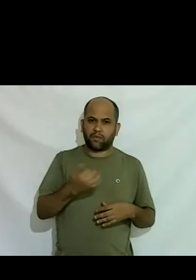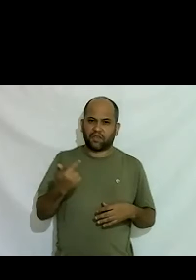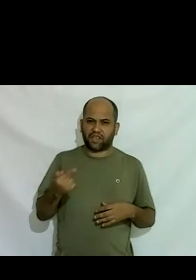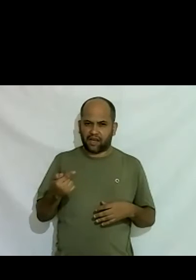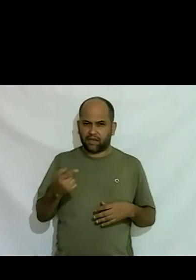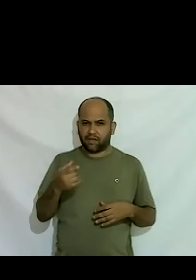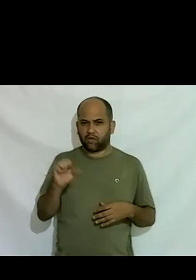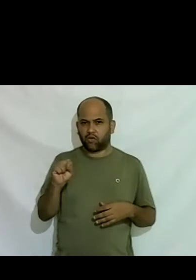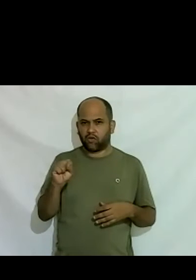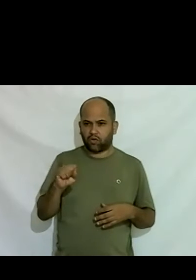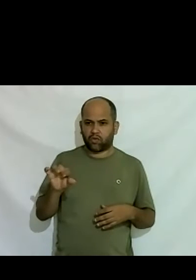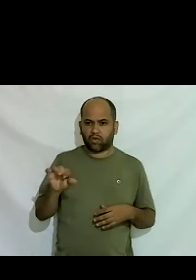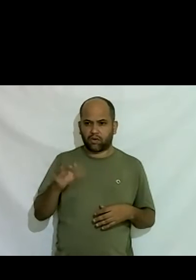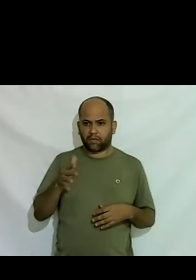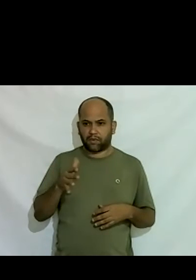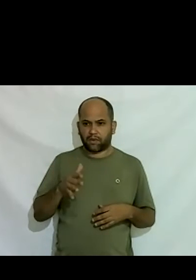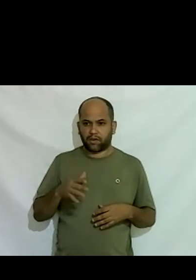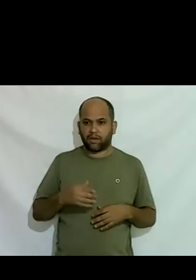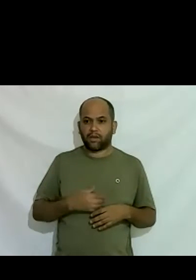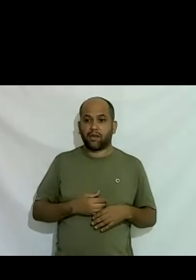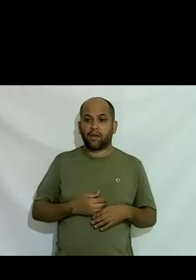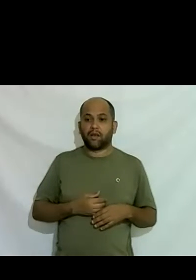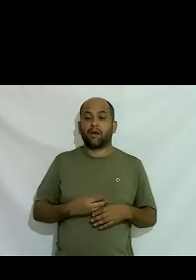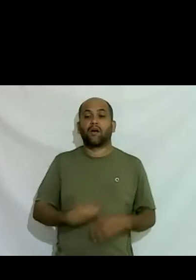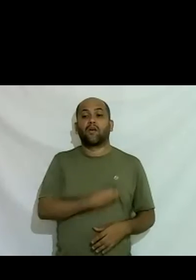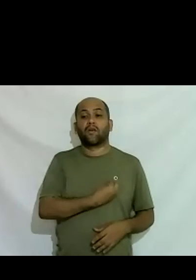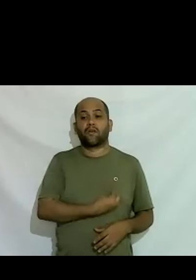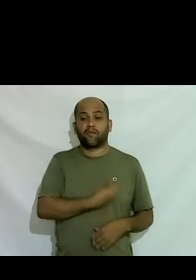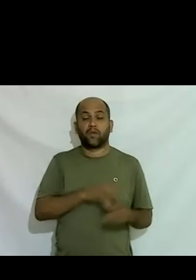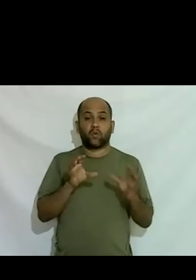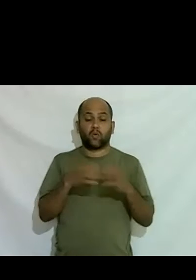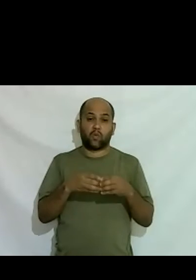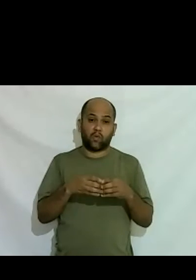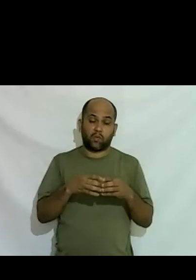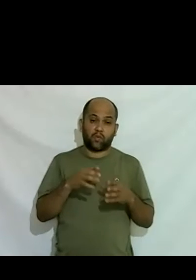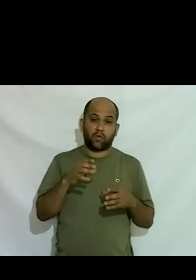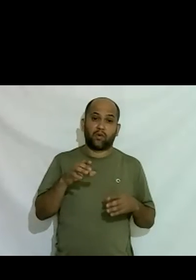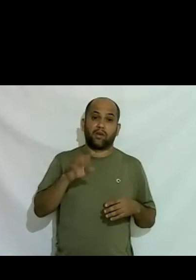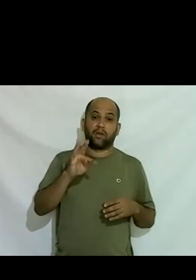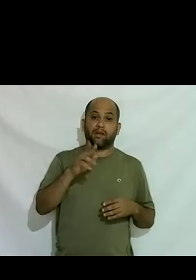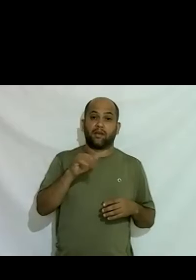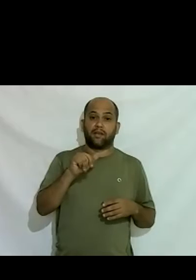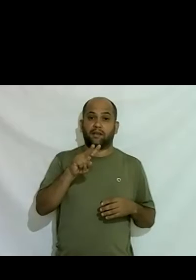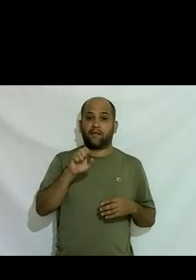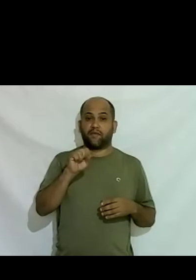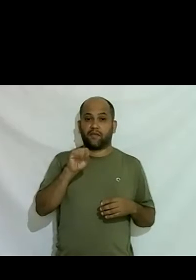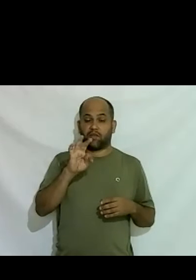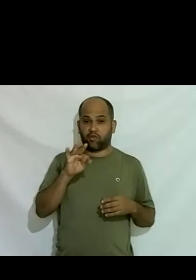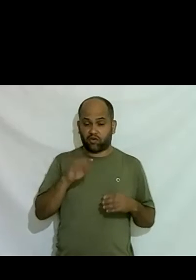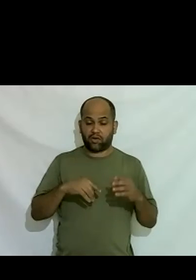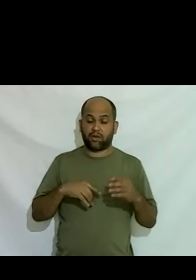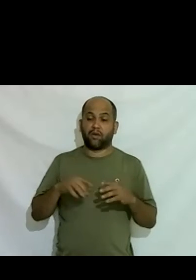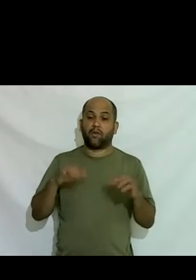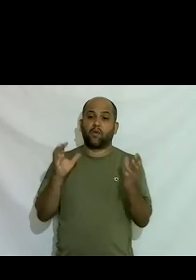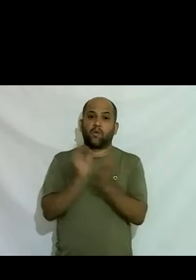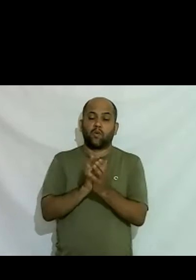aí convivendo também com as travestis do movimento social travestis transexuais do movimento social eu também